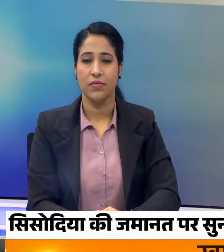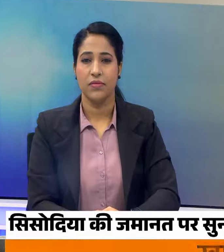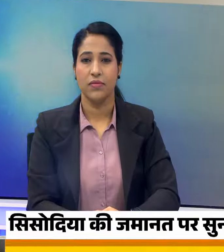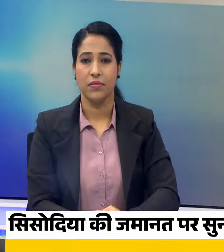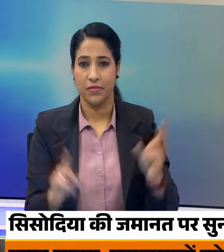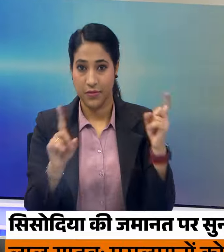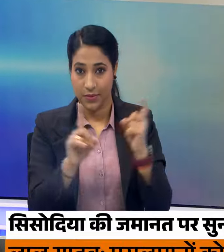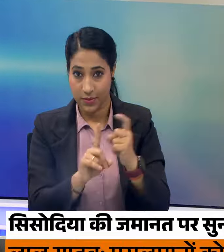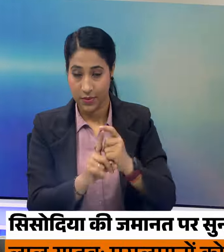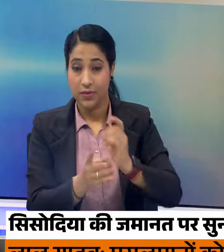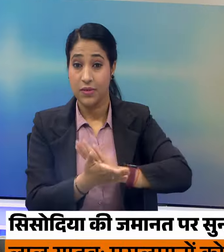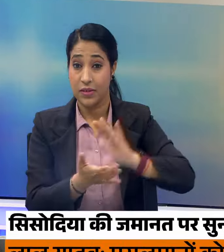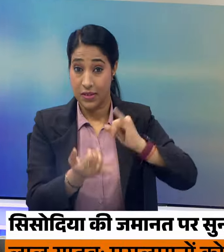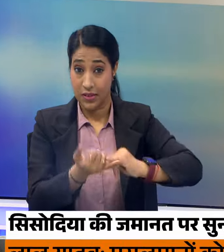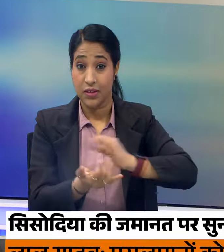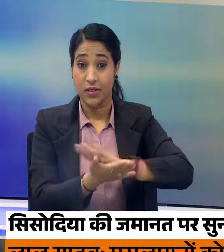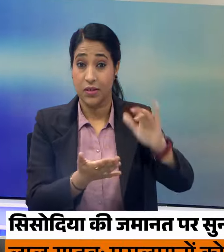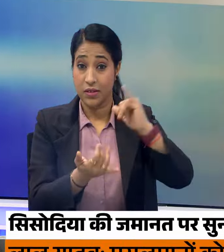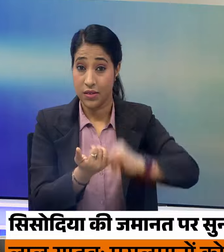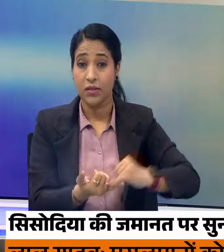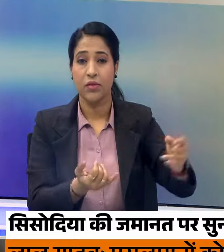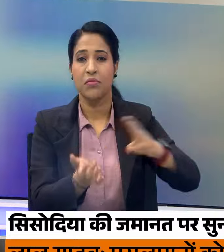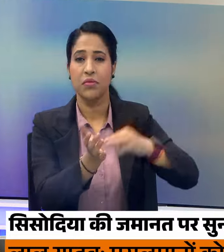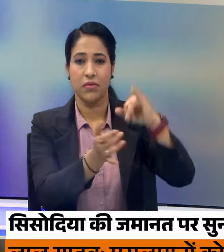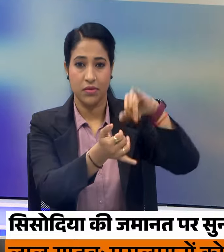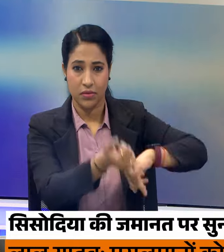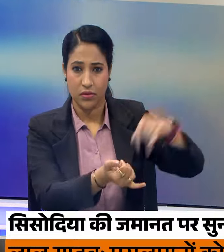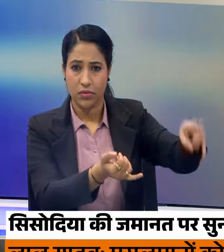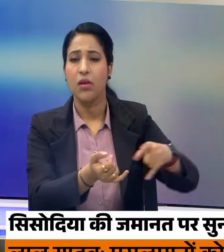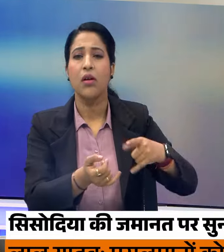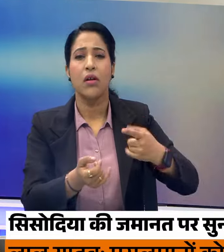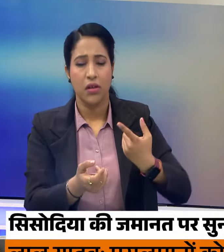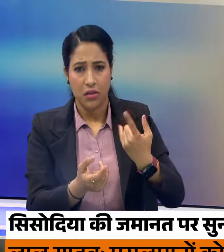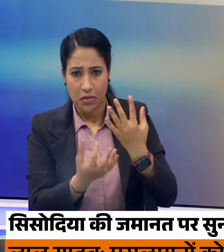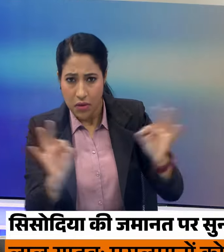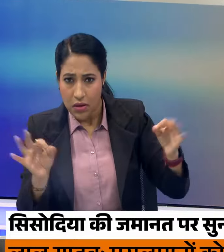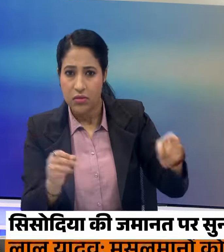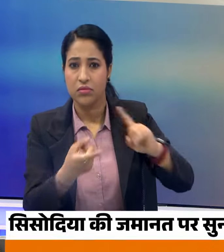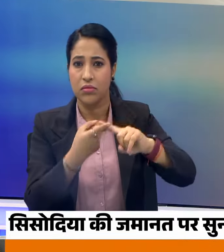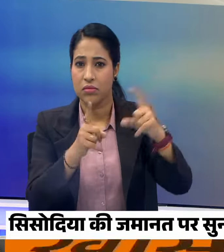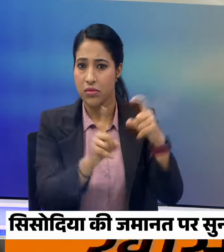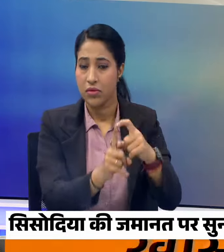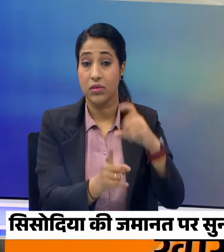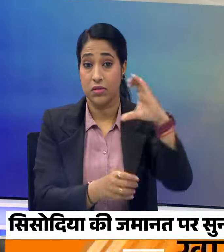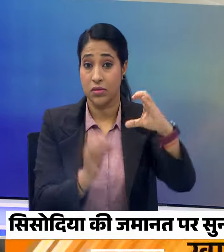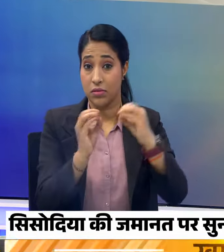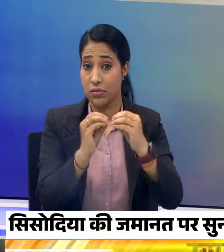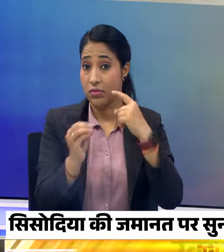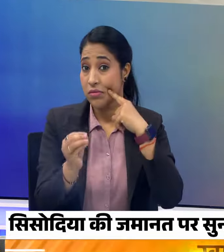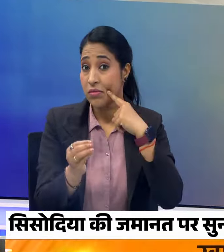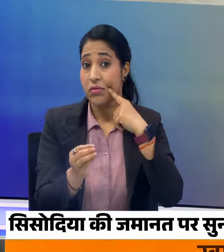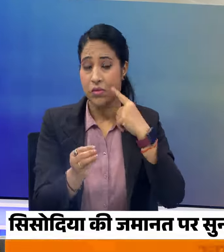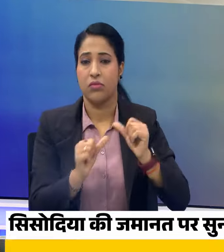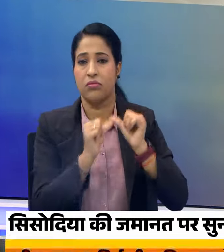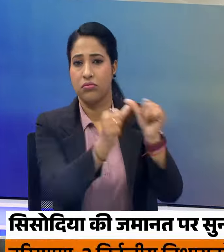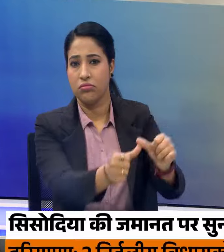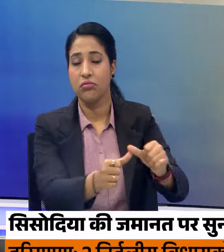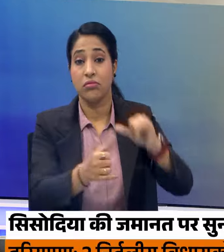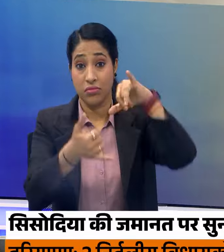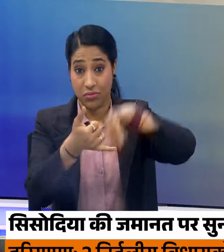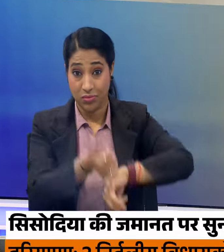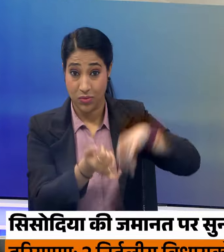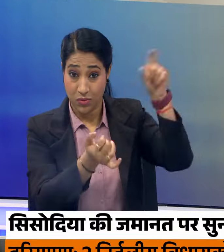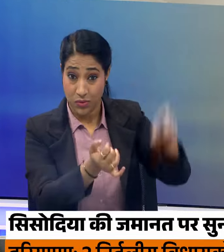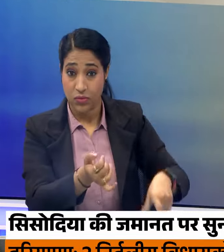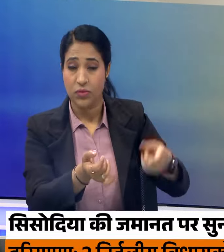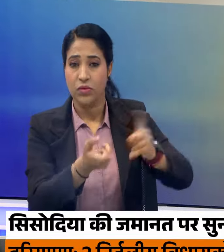डिली हाई कोट में आज मनी सिसोधिया की जमाना त्याचिकापर EDCBI को देना है जवाब सिसोधिया ने निश्टी अदालत के